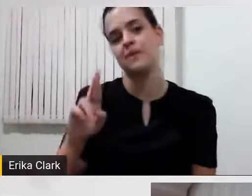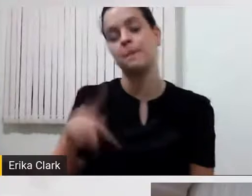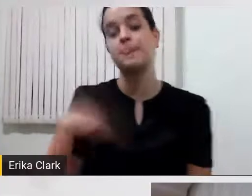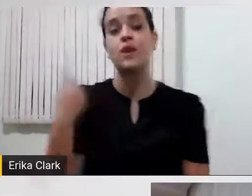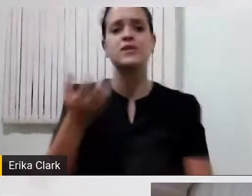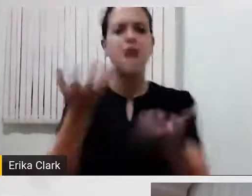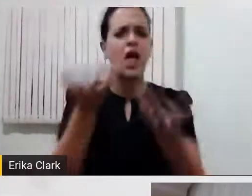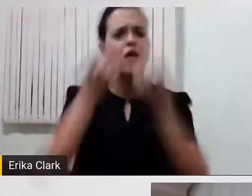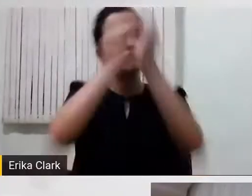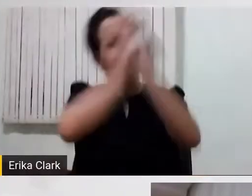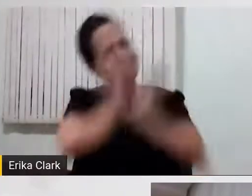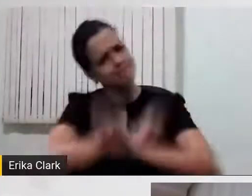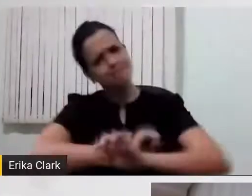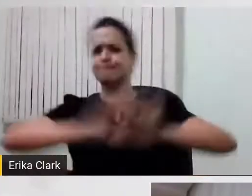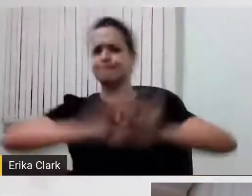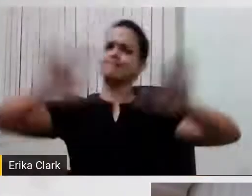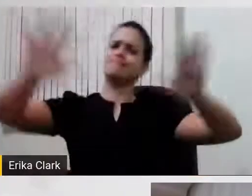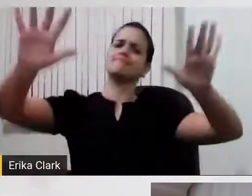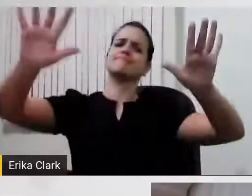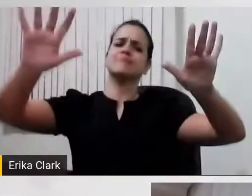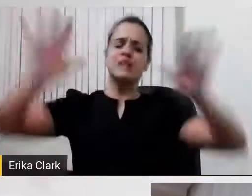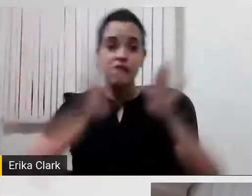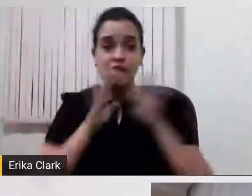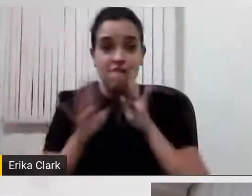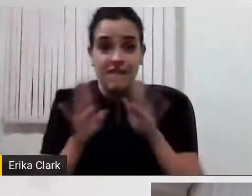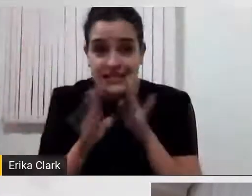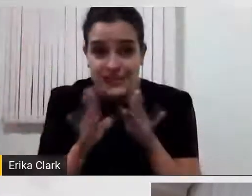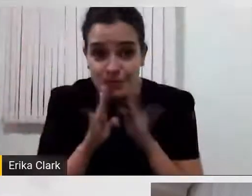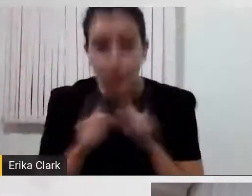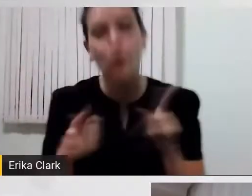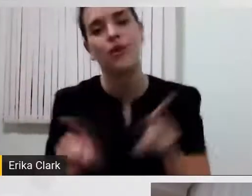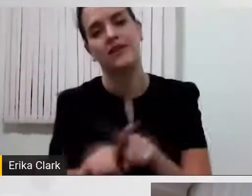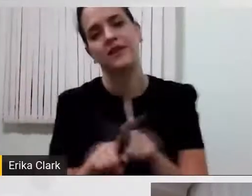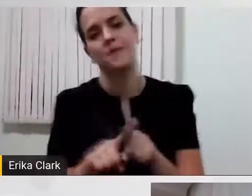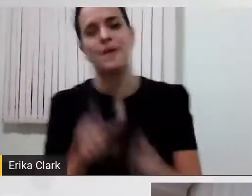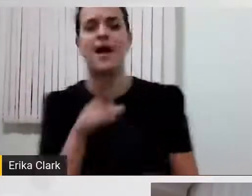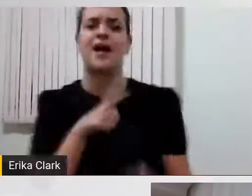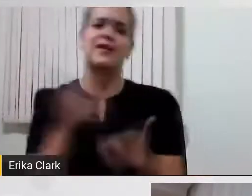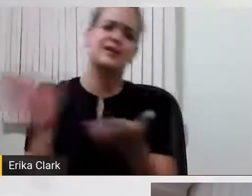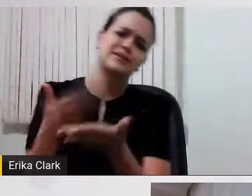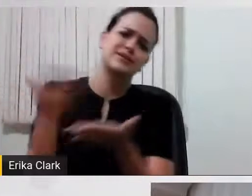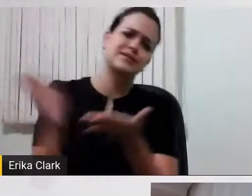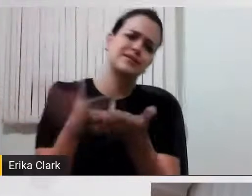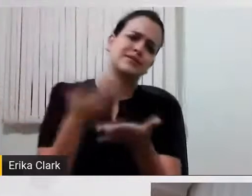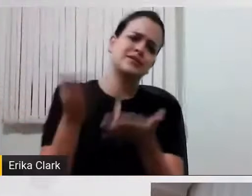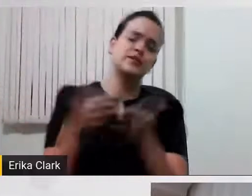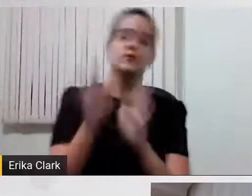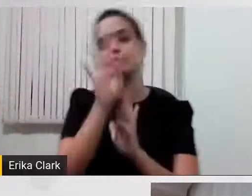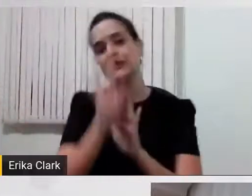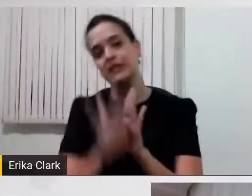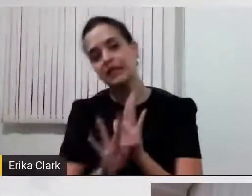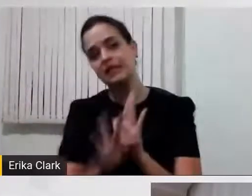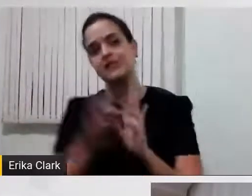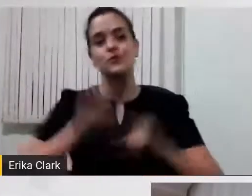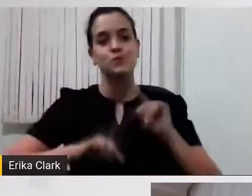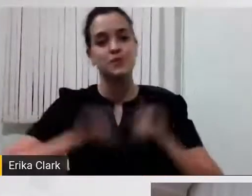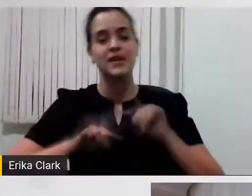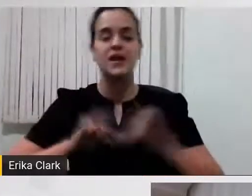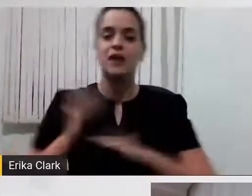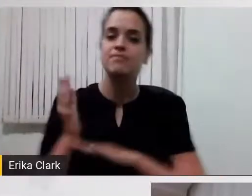tanto no Facebook quanto na página. na página a gente tem livros, a gente tem textos, a gente tem material que ajuda a compreender e